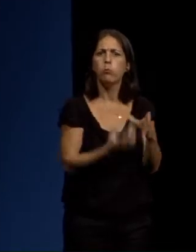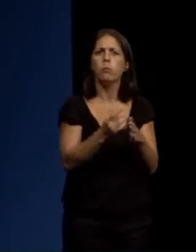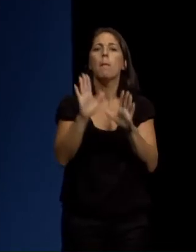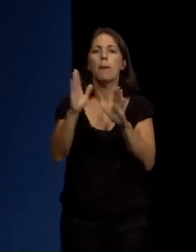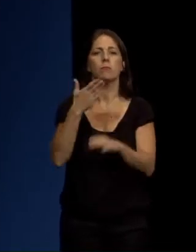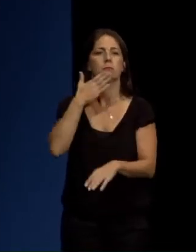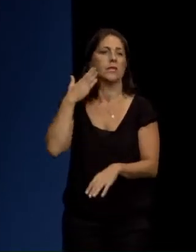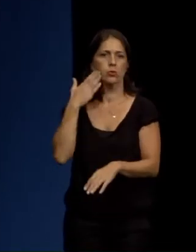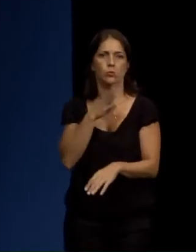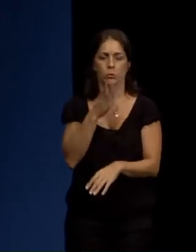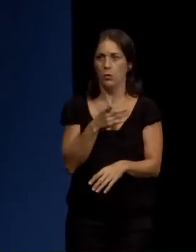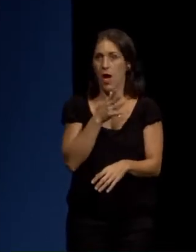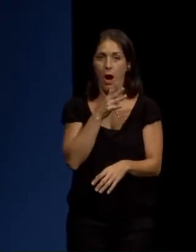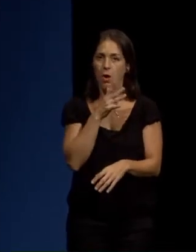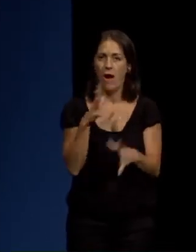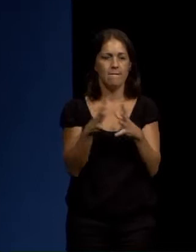que tan necesitados estamos.